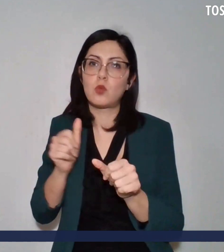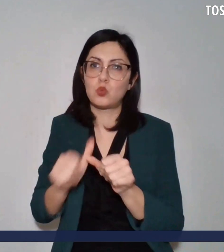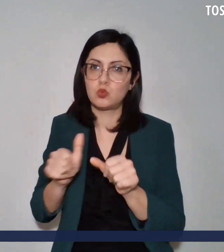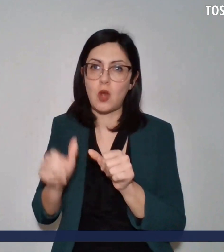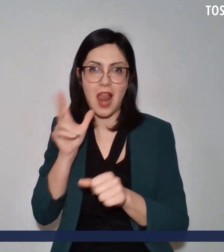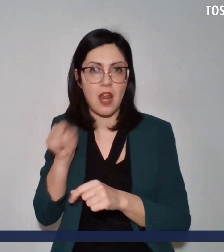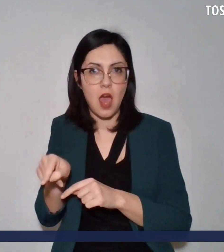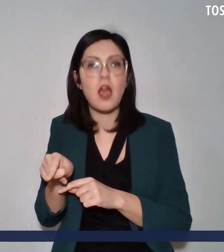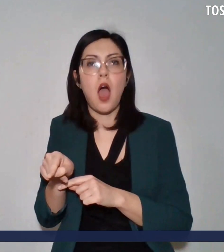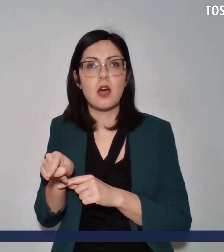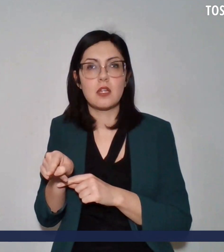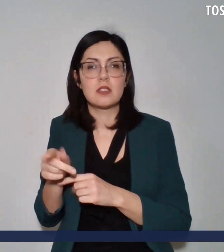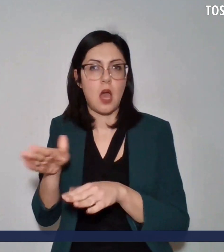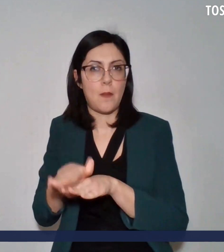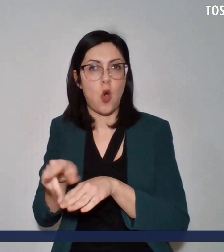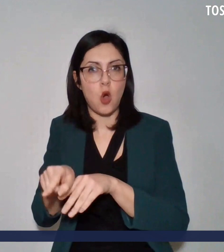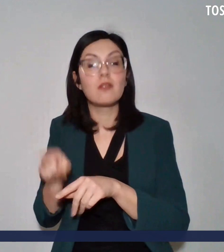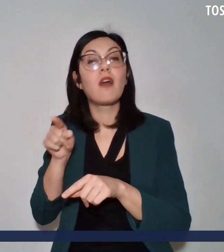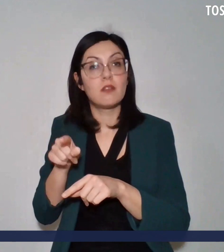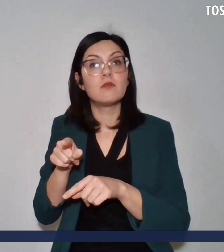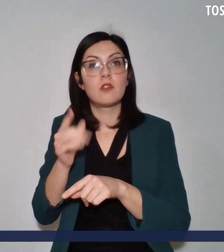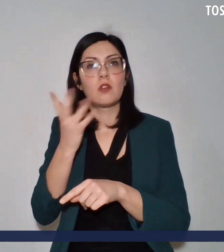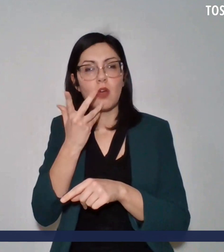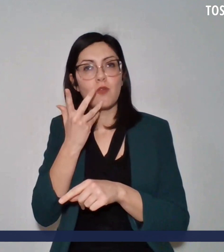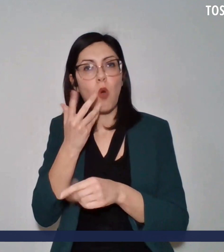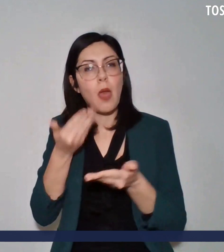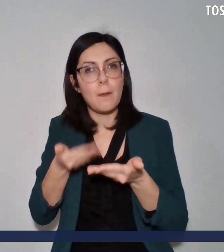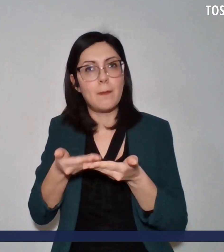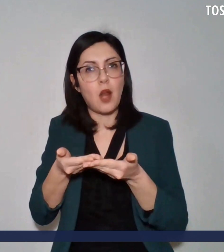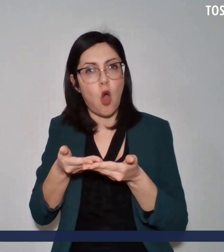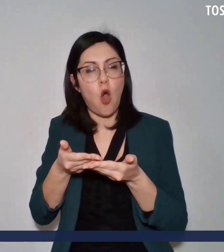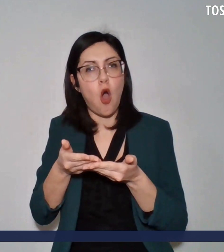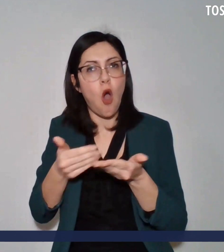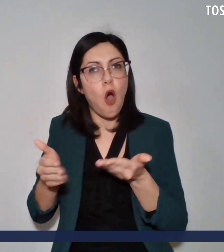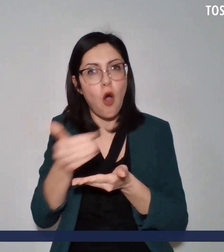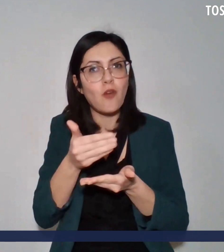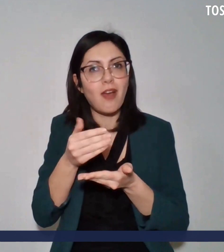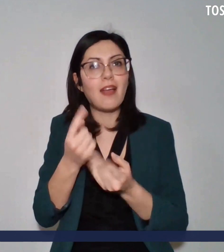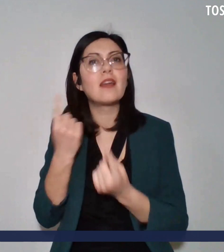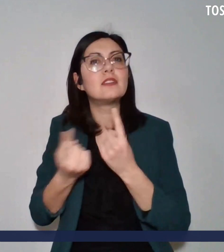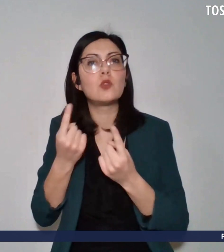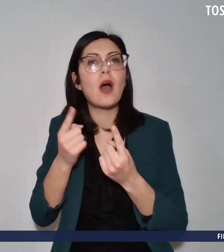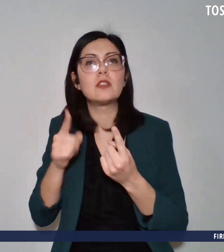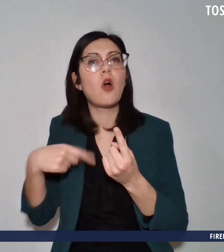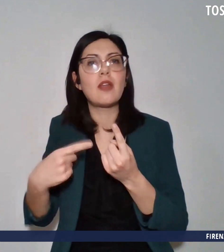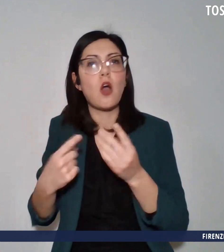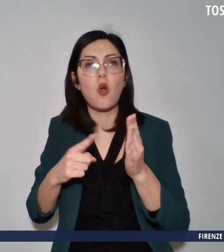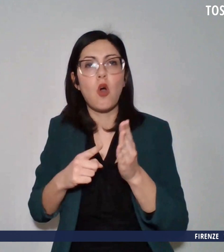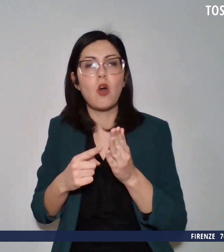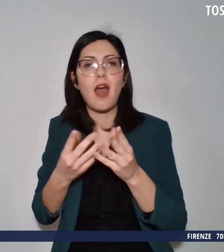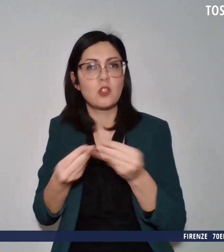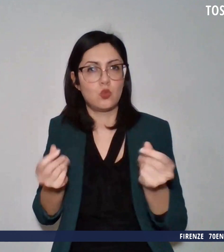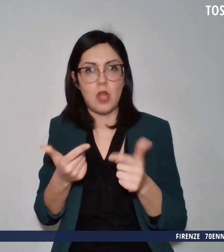scomparsa a reperire ulteriori prove di un caso ancora irrisolto. Il